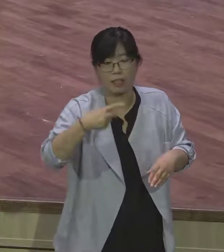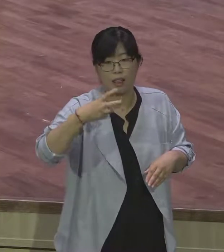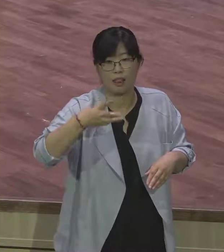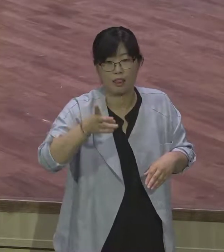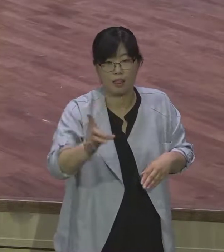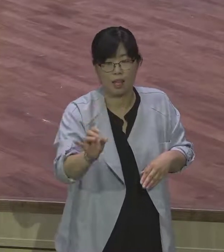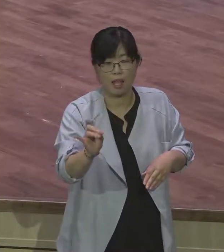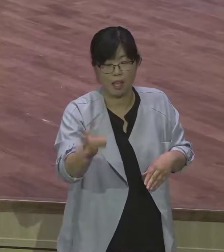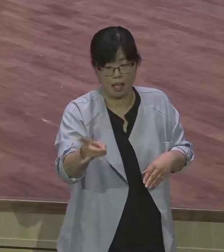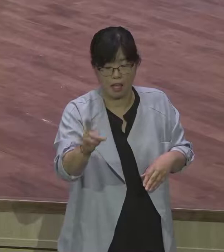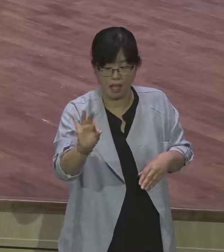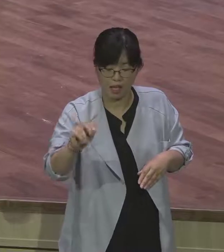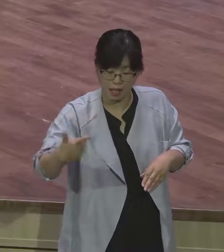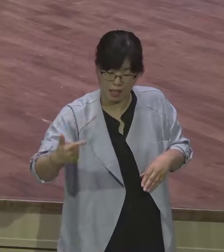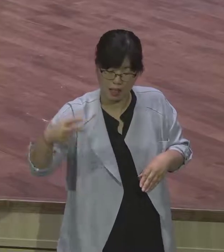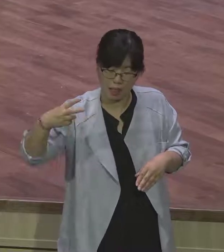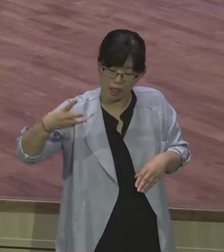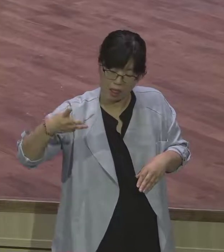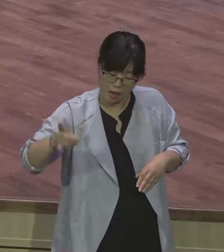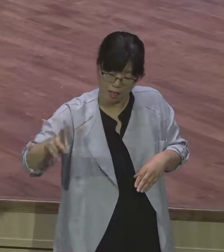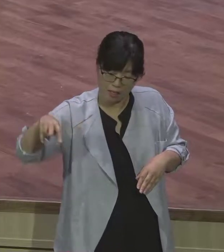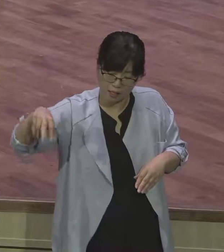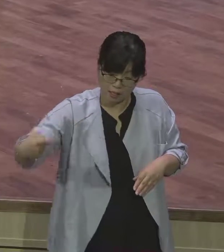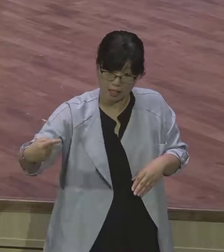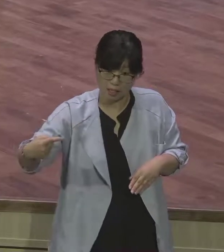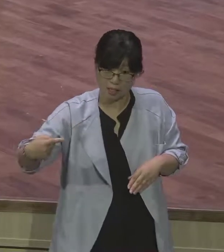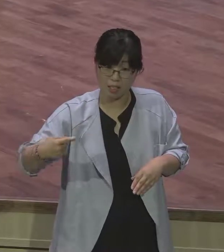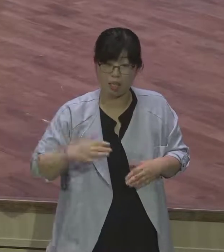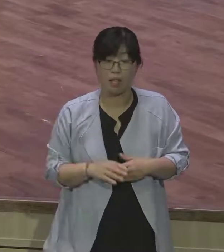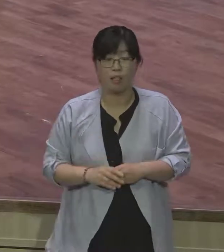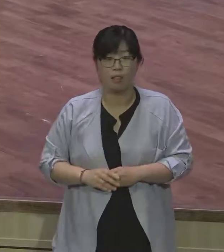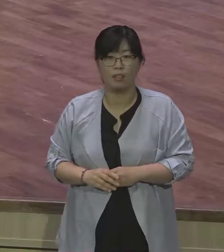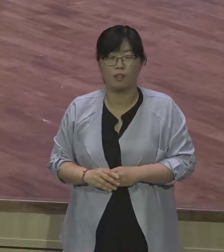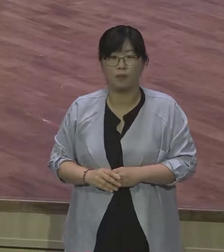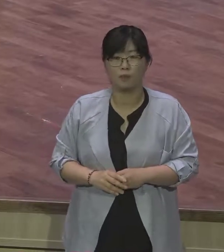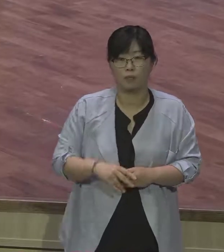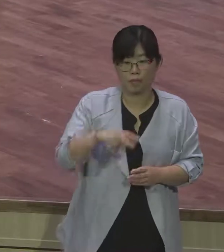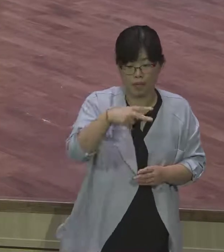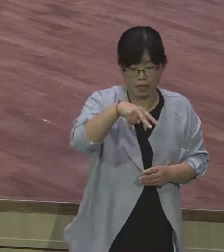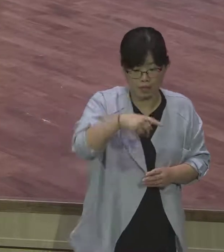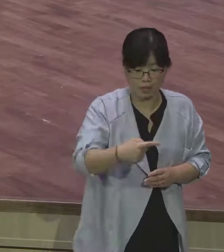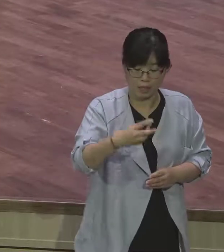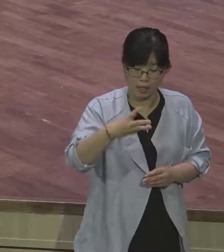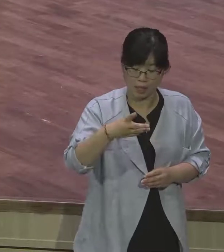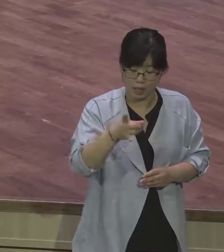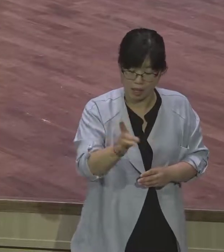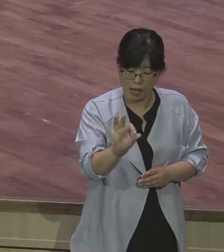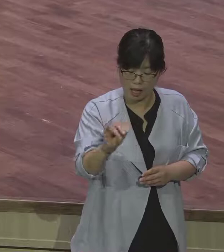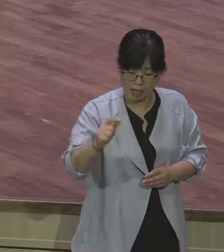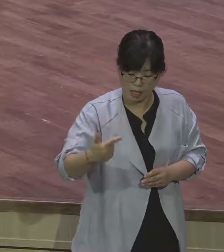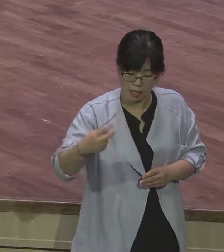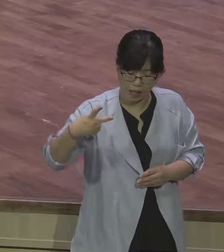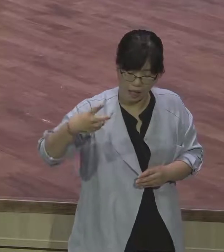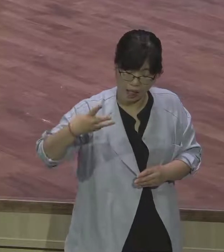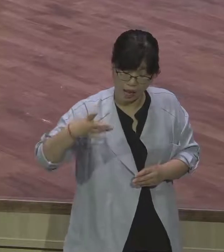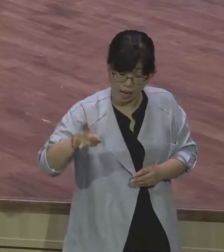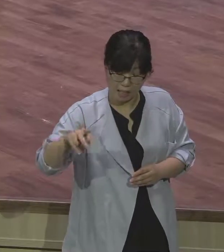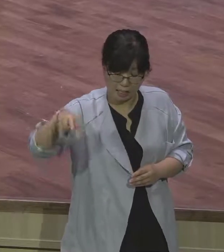쇠 그래서요 이렇게 스테인레스를 이렇게 녹이려고 하면요 고추를